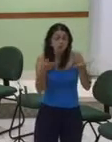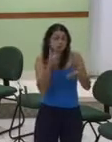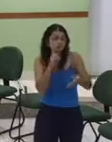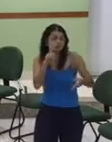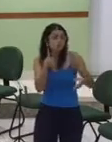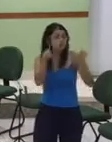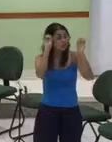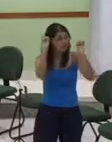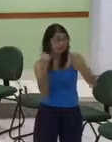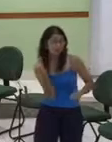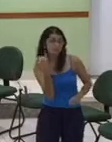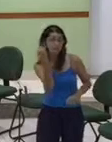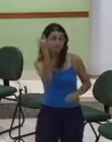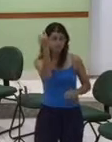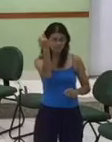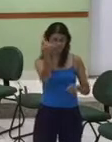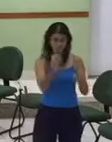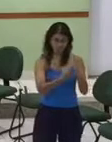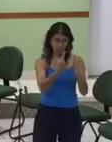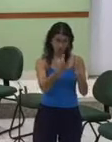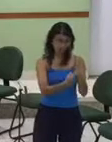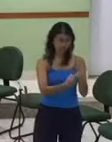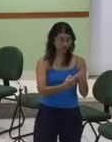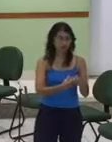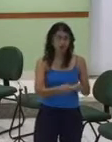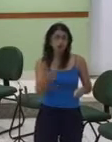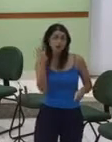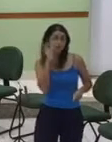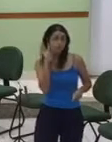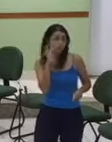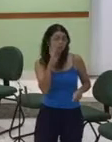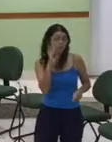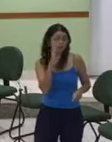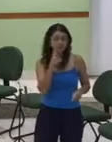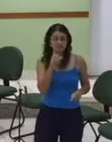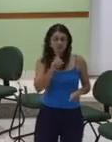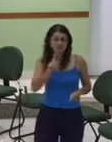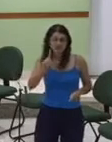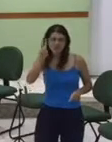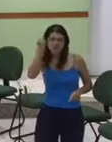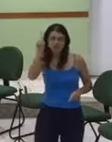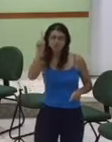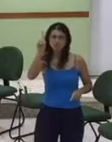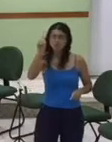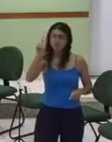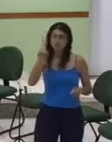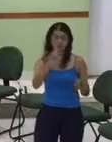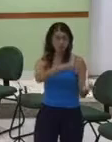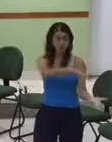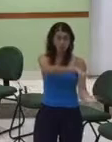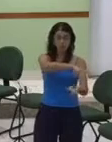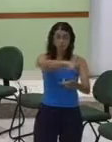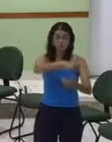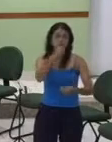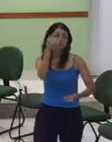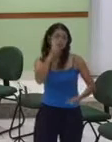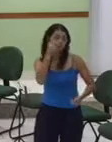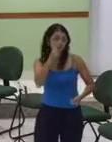próxima quarta-feira que é o Dia Internacional da Mulher e dentre essas mulheres temos aqui